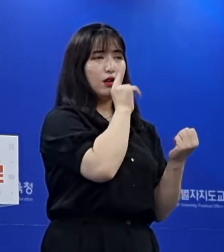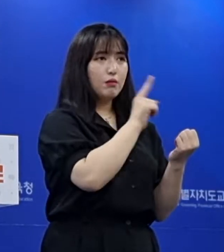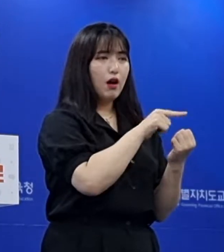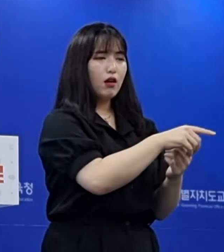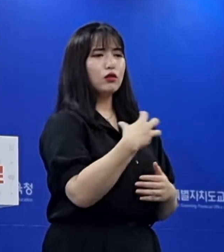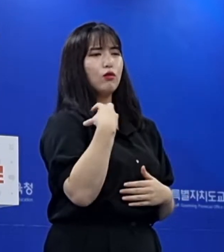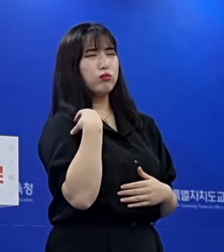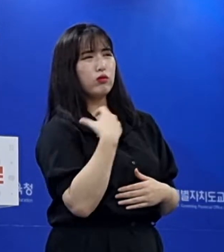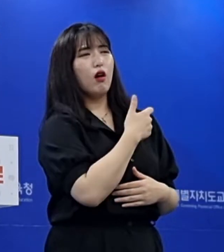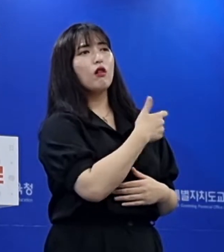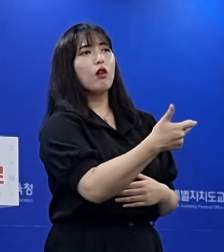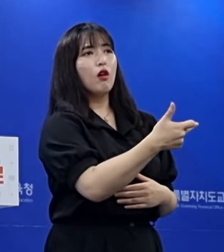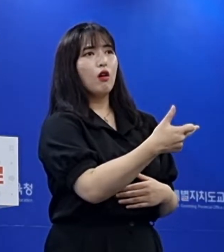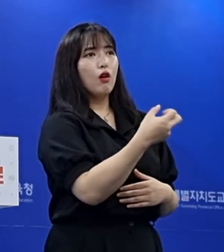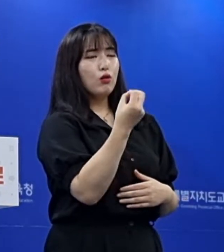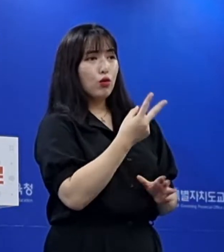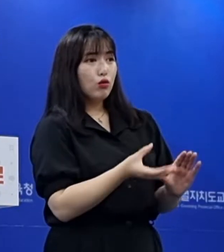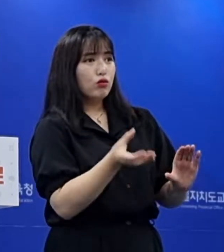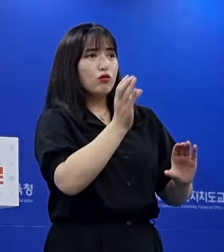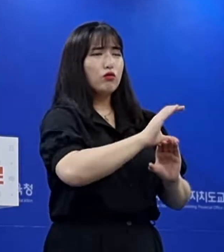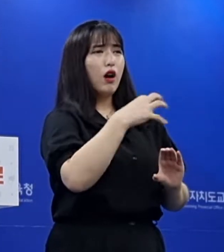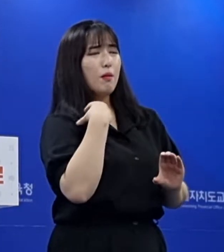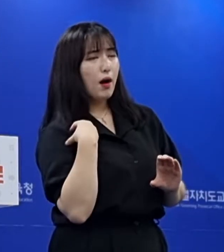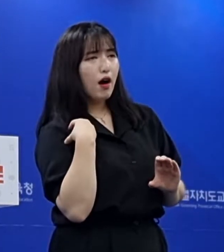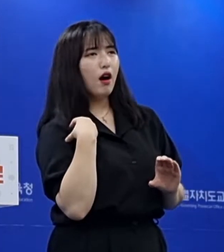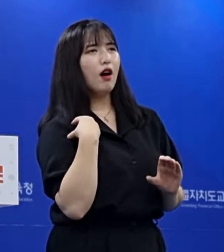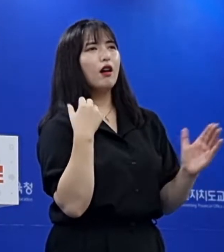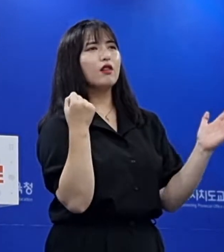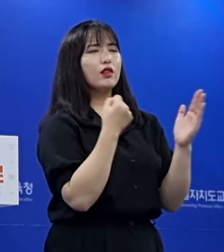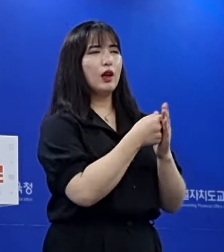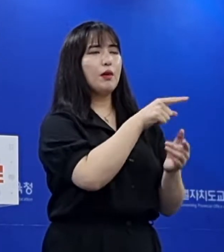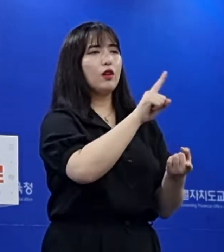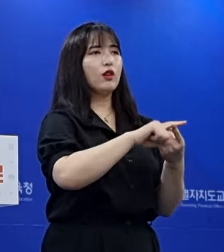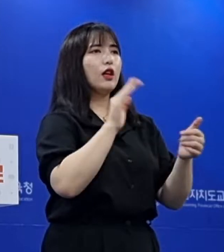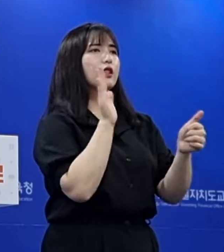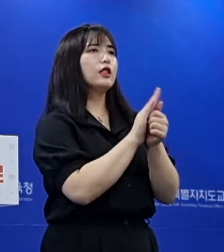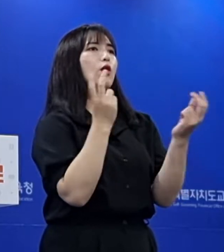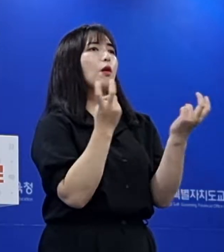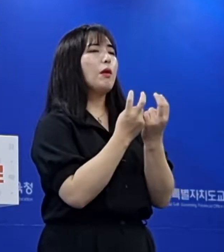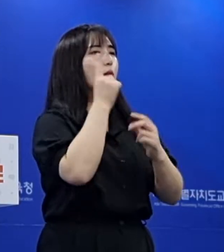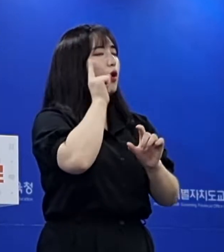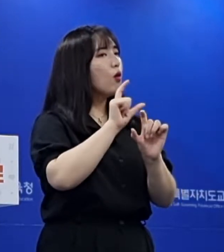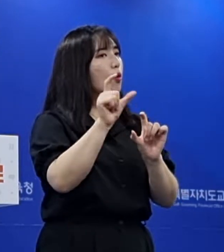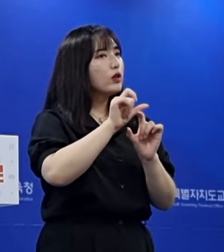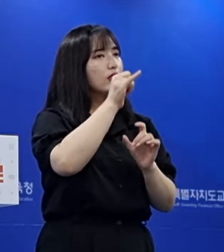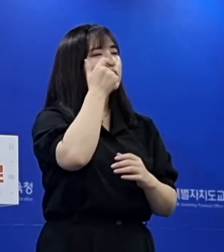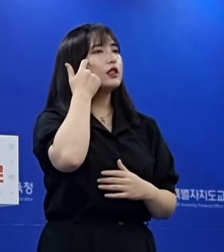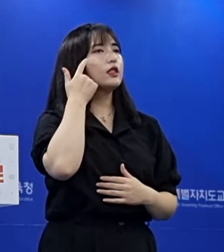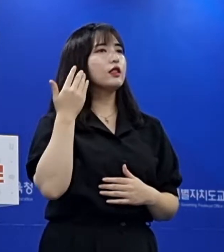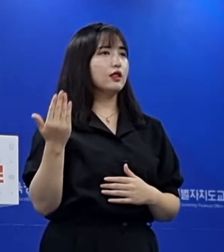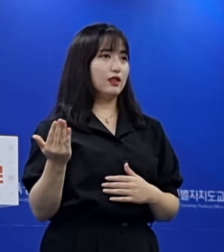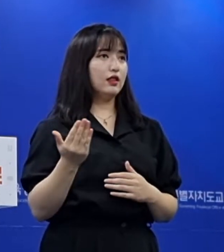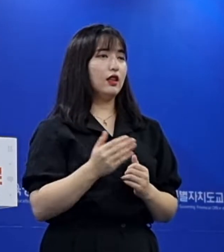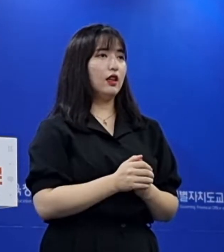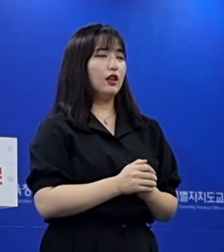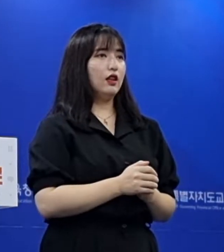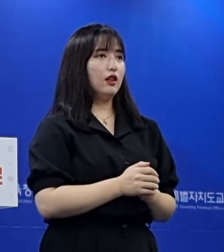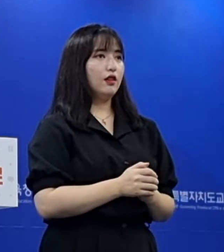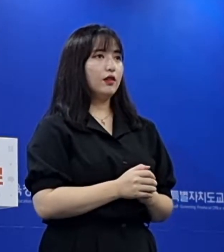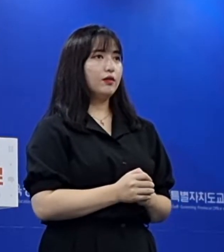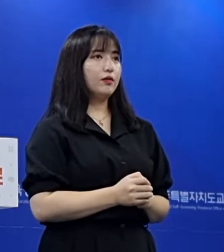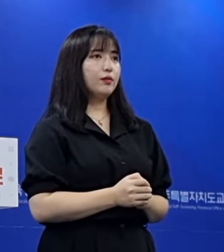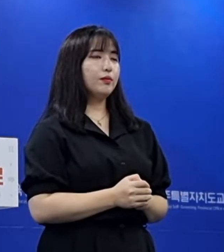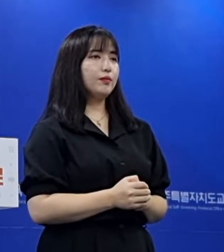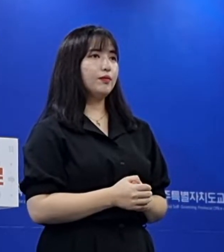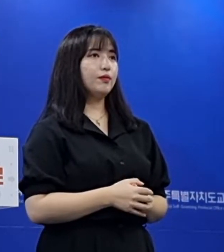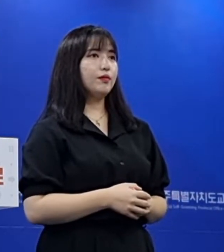상황에서 추가 비용 부담을 또 떠안게 되는데 그런 부분에 대한 지원책을 또 고민하고 계신지요. 비용 상승에 대한 부분까지 포함해서 좀 말씀을